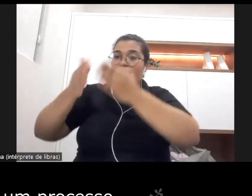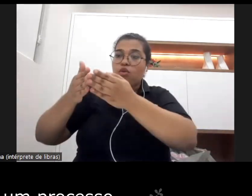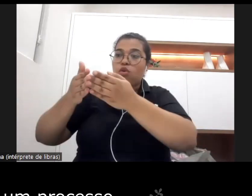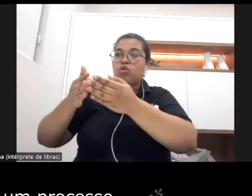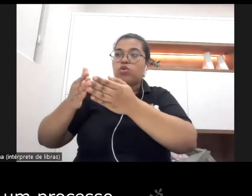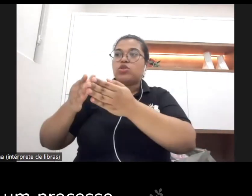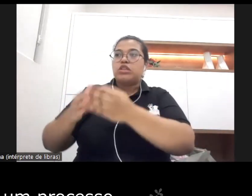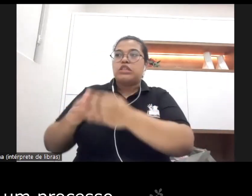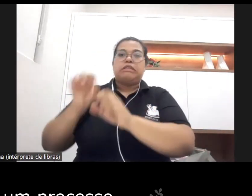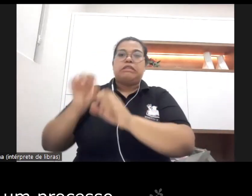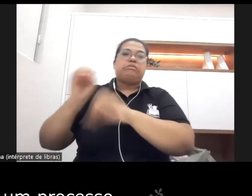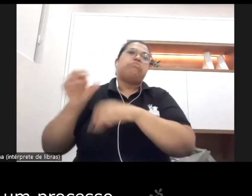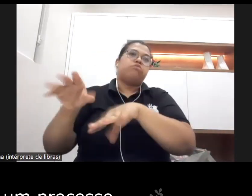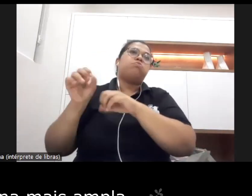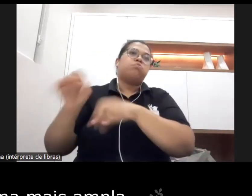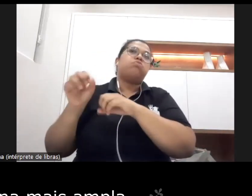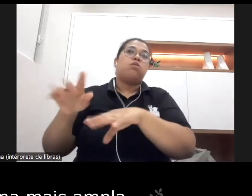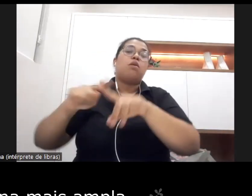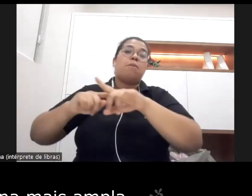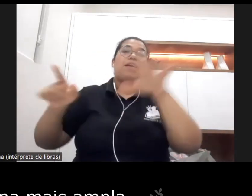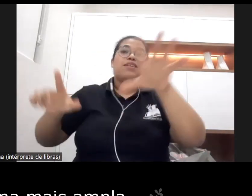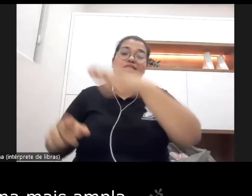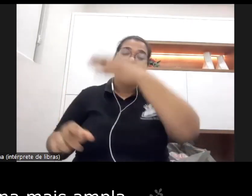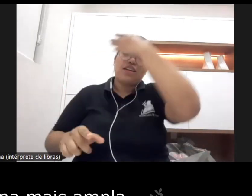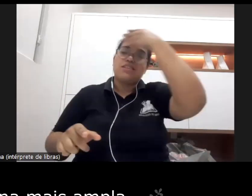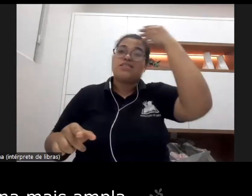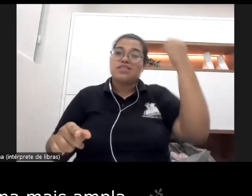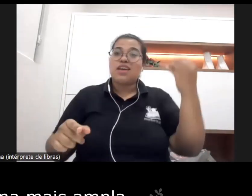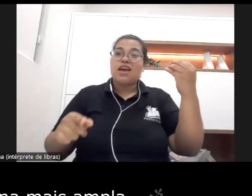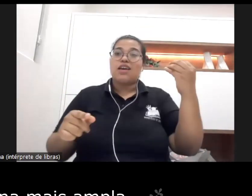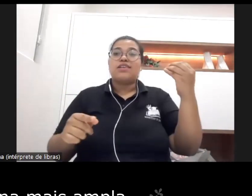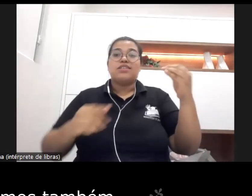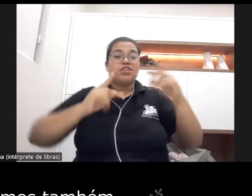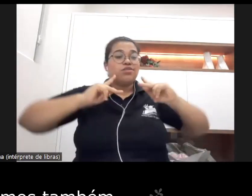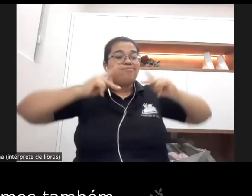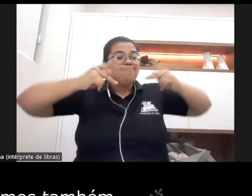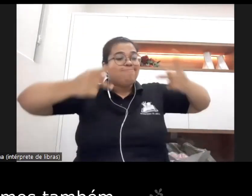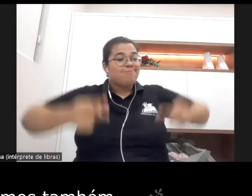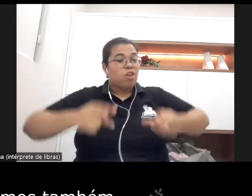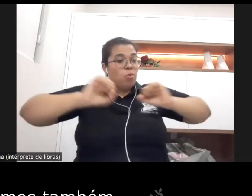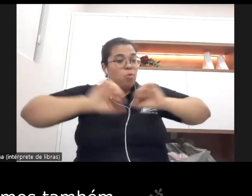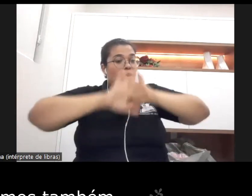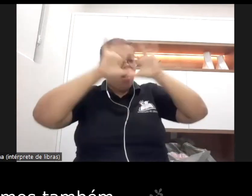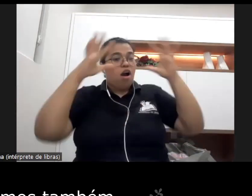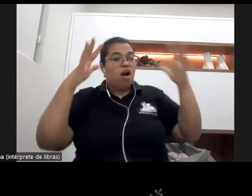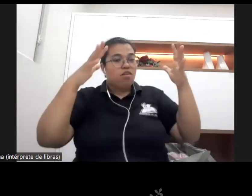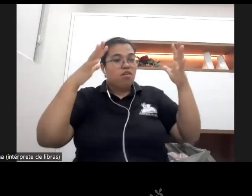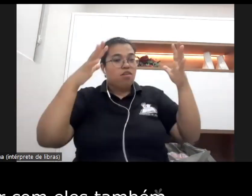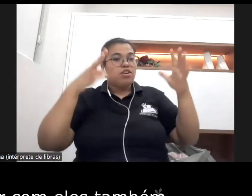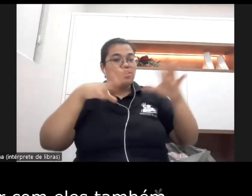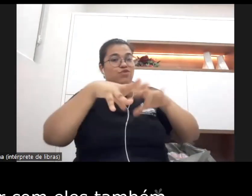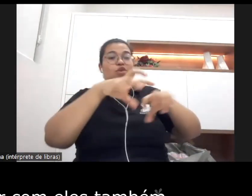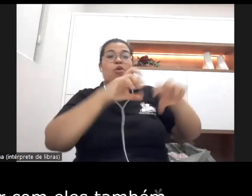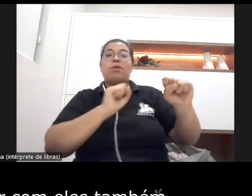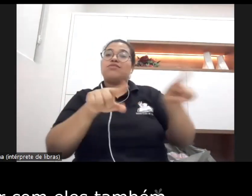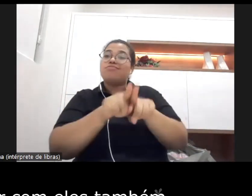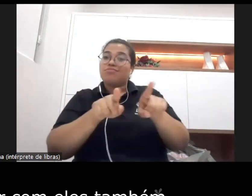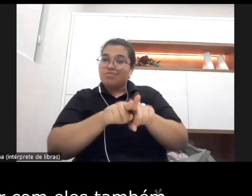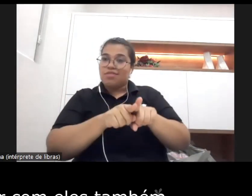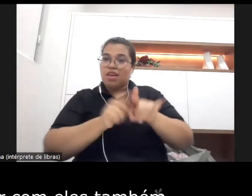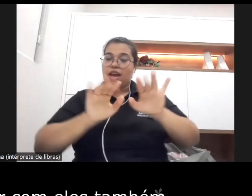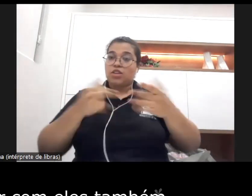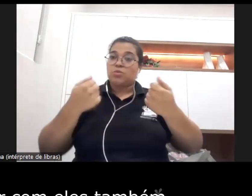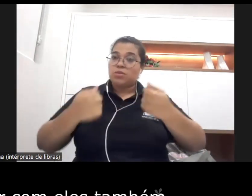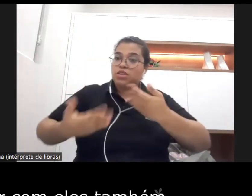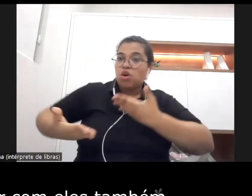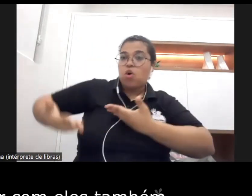detrimento de um processo né de formação humana mais ampla né então nós precisamos também compartilhar e